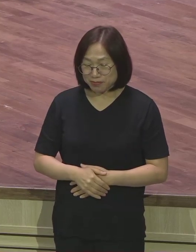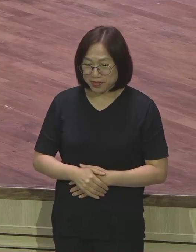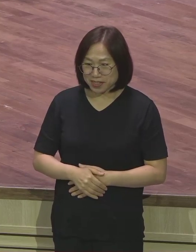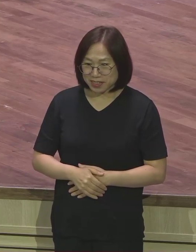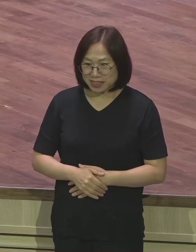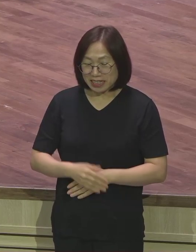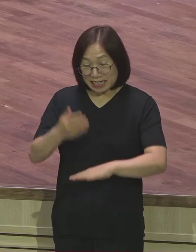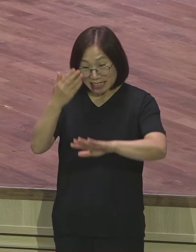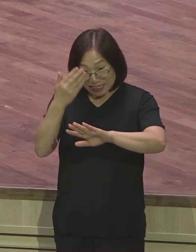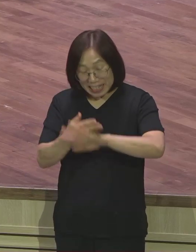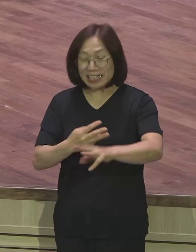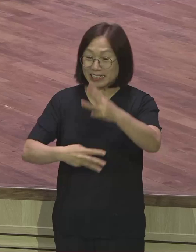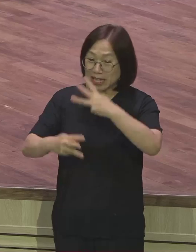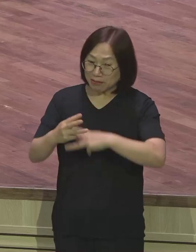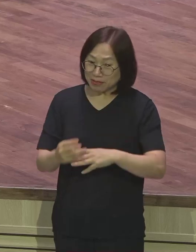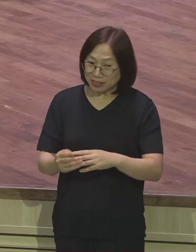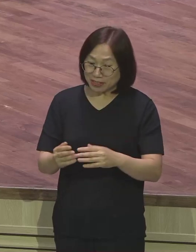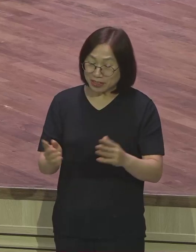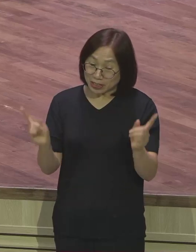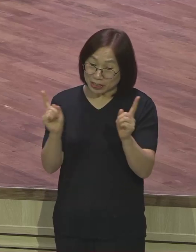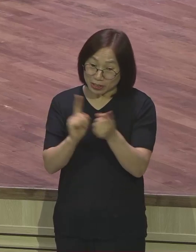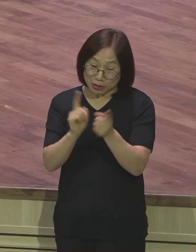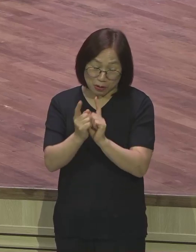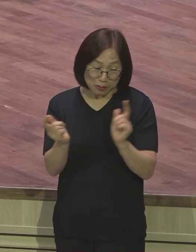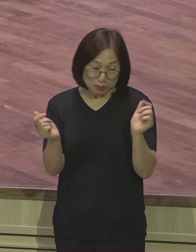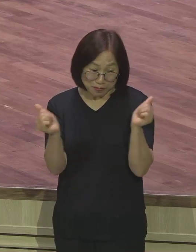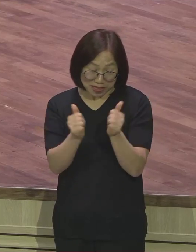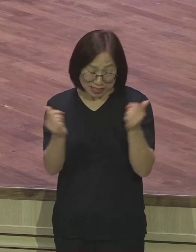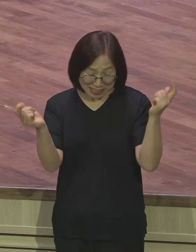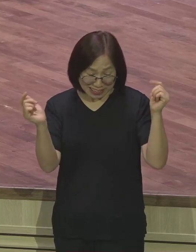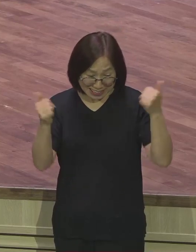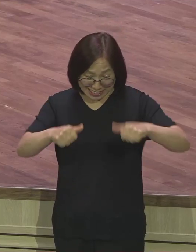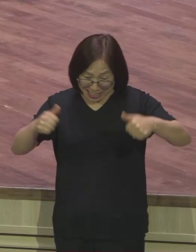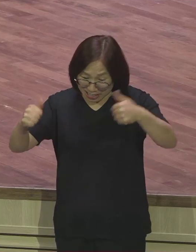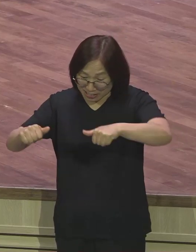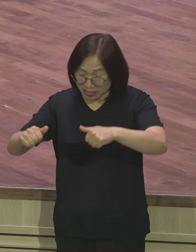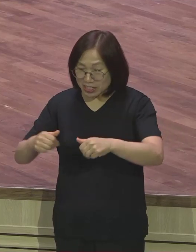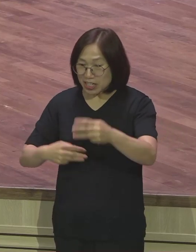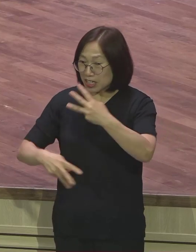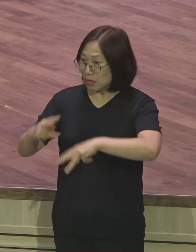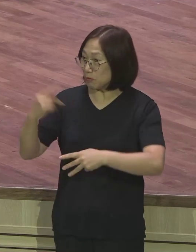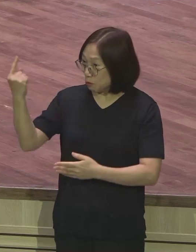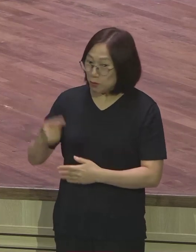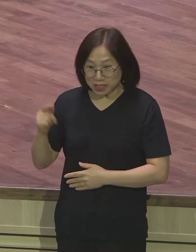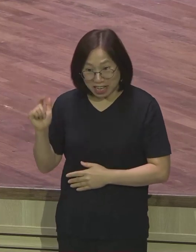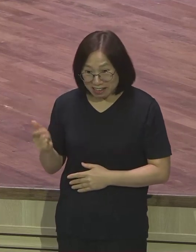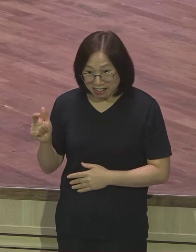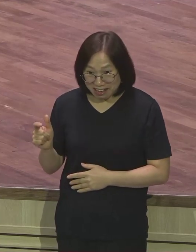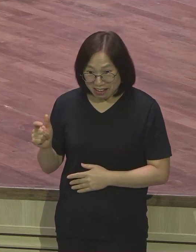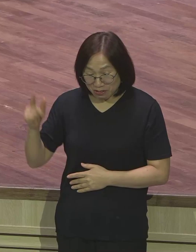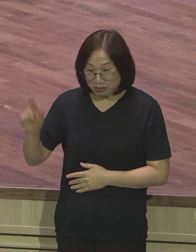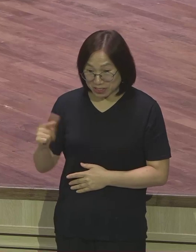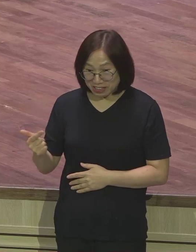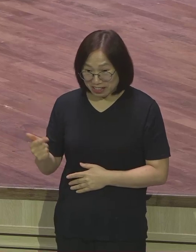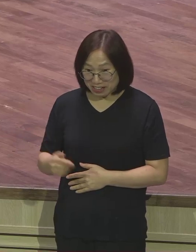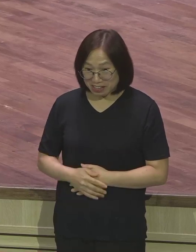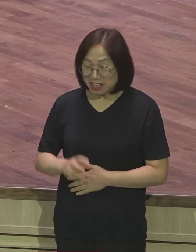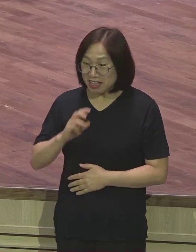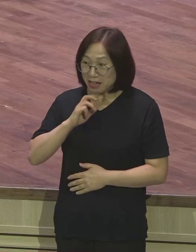인사하고 하이파이브 하면서 막 집으로 다 가는데 저희 랩몬트가 오지를 않는 거예요. 30분 동안 계속 기다렸는데 안